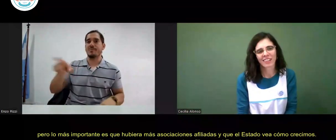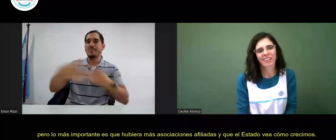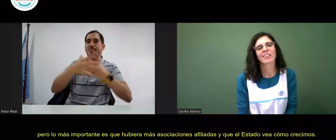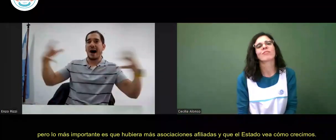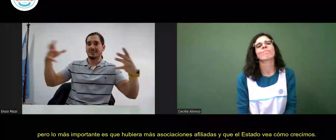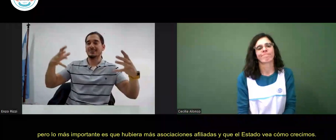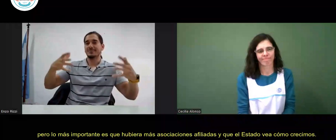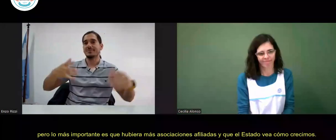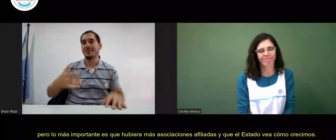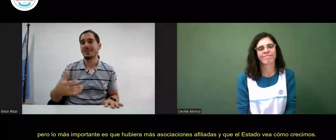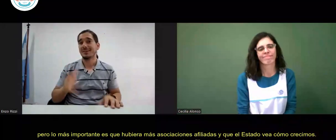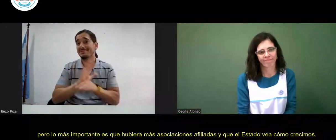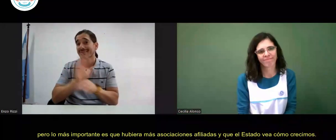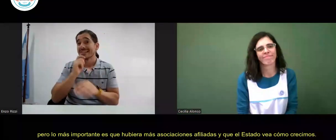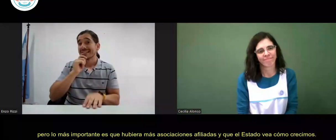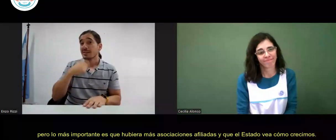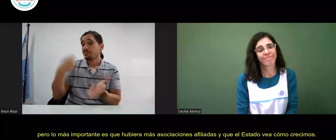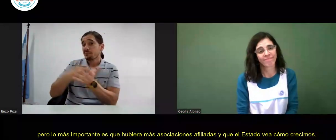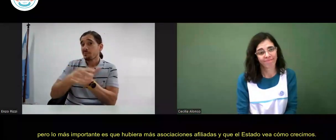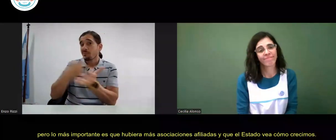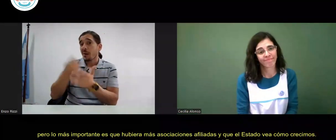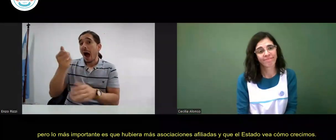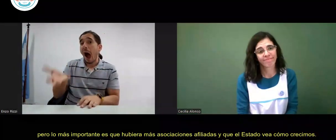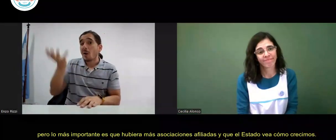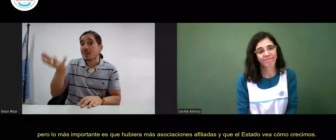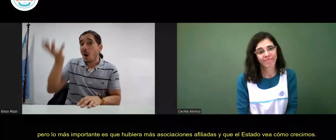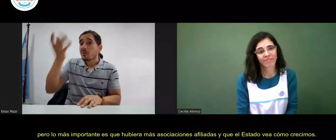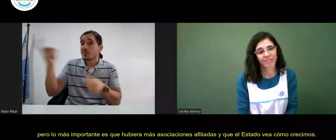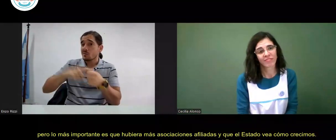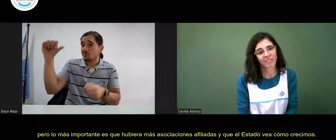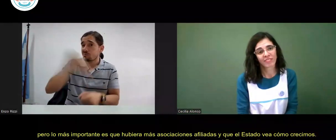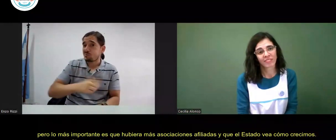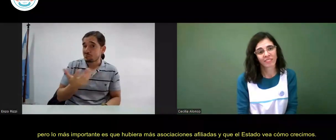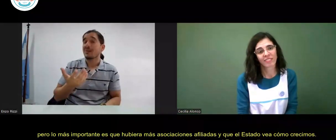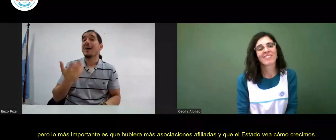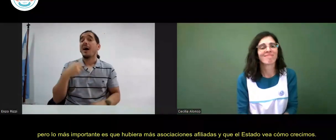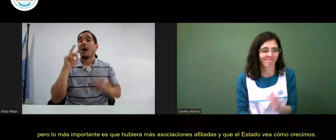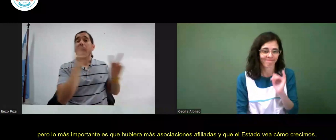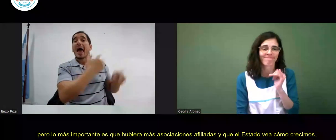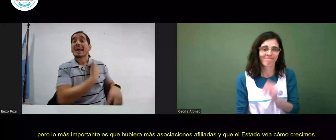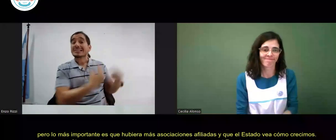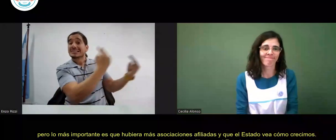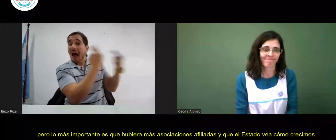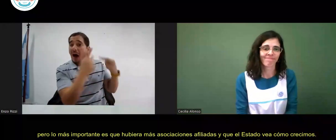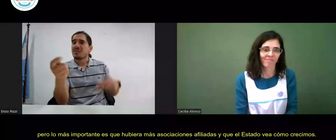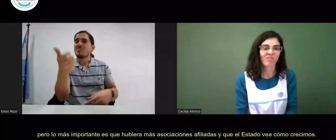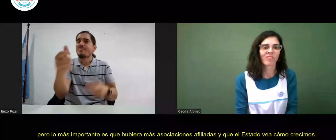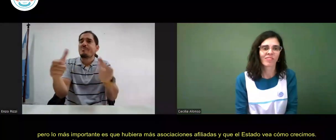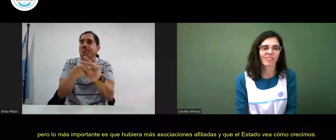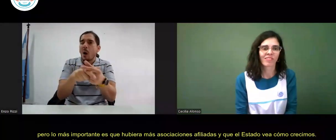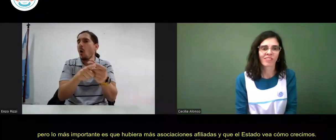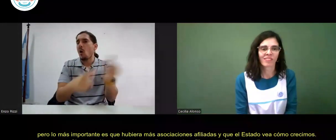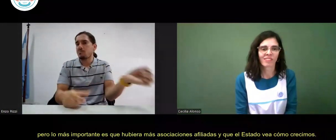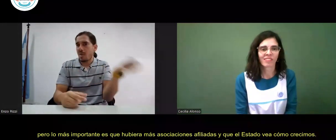la cuota no iban a poder afiliarse y el Estado nos iba a ver como una asociación muy chica y no nos iba a prestar atención.